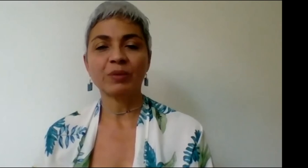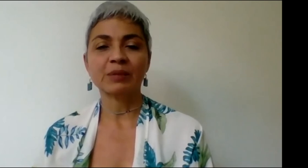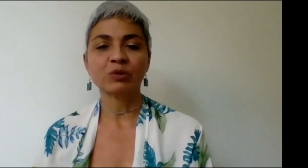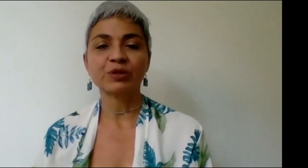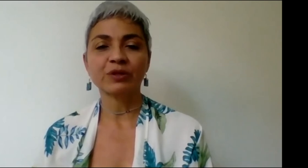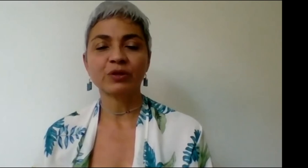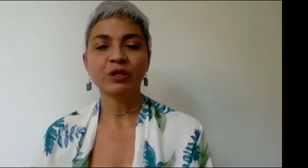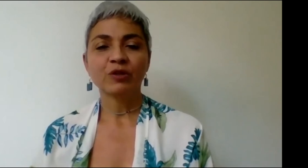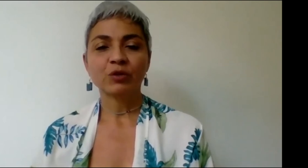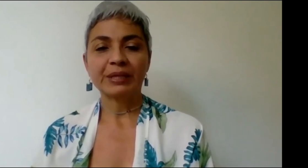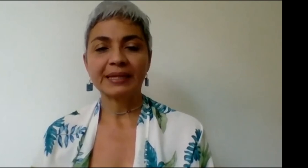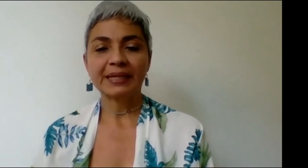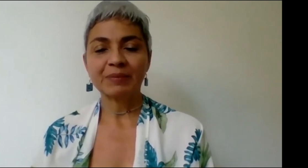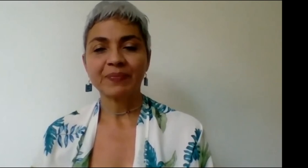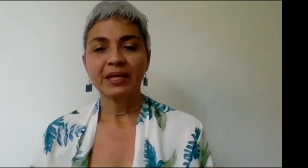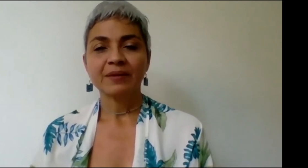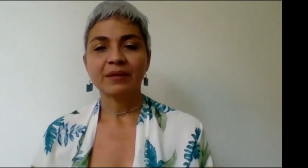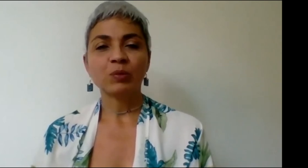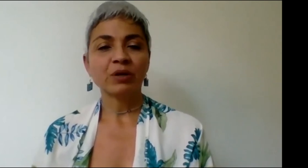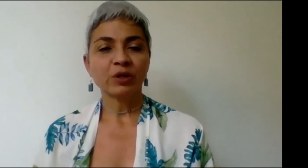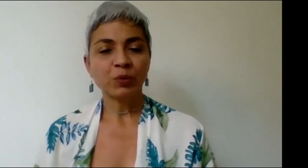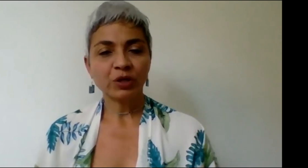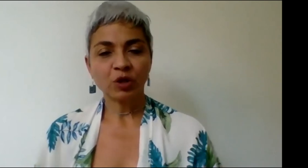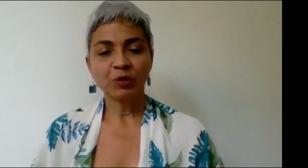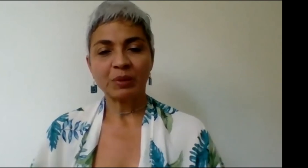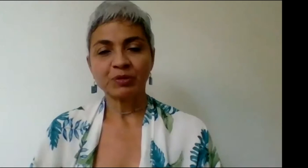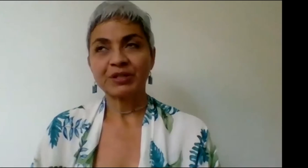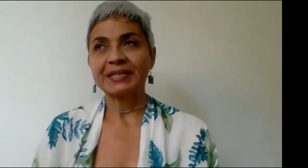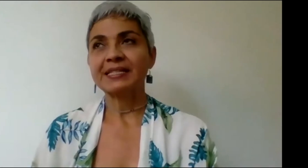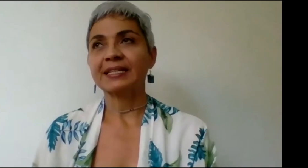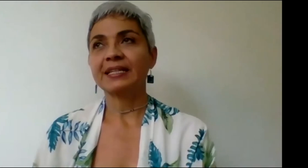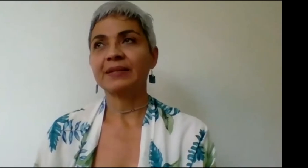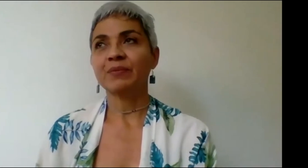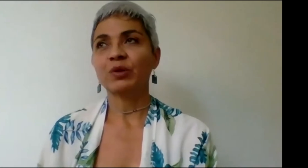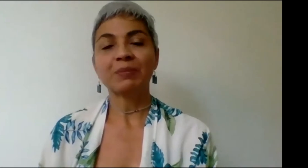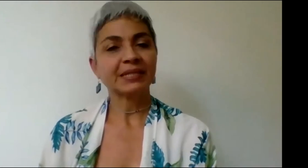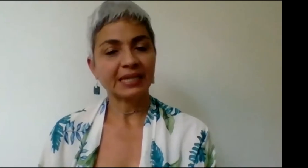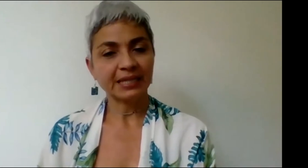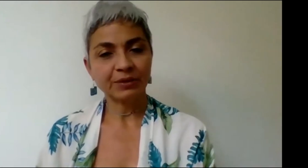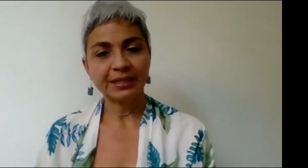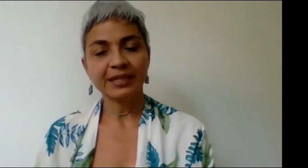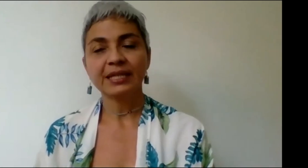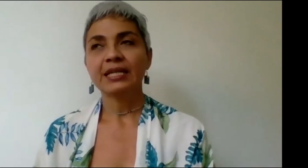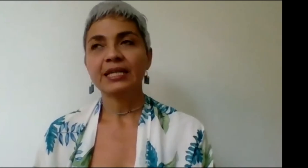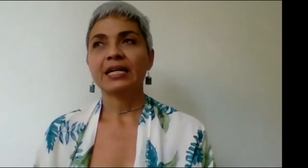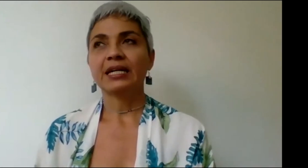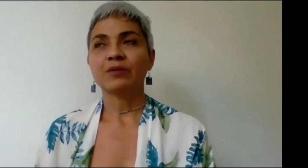conversemos un rato sobre el tema. Les voy a contar un poquito cómo nos vamos a organizar. Voy a presentarles ahorita a